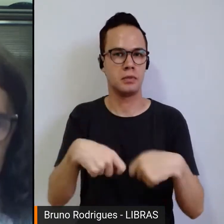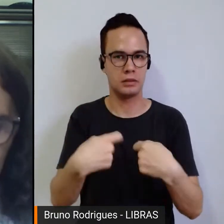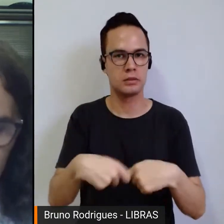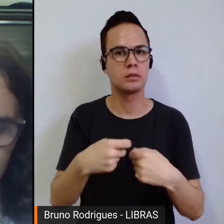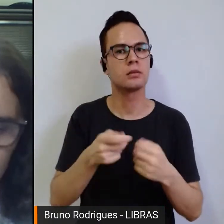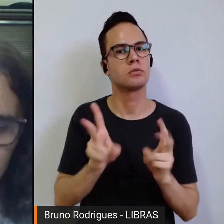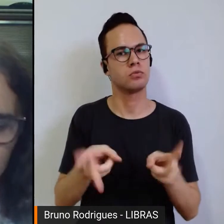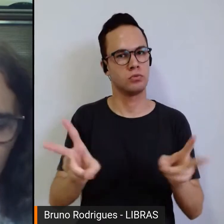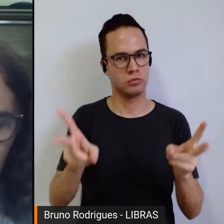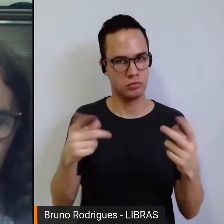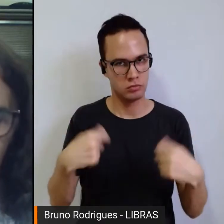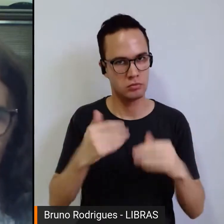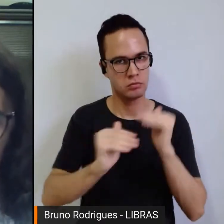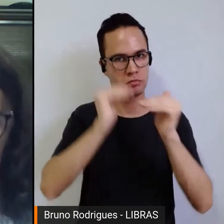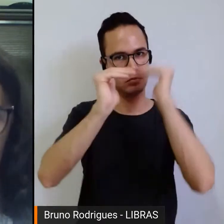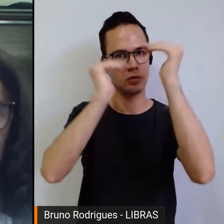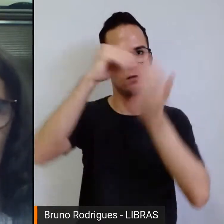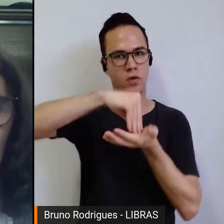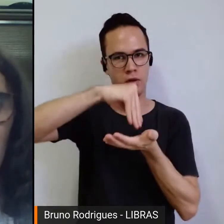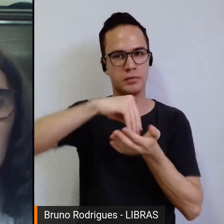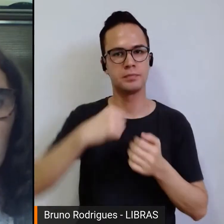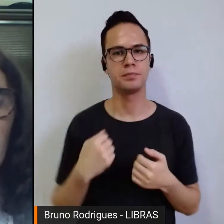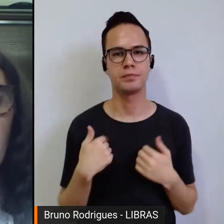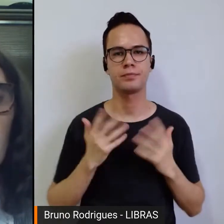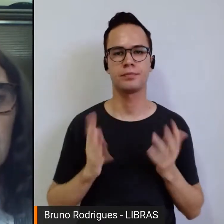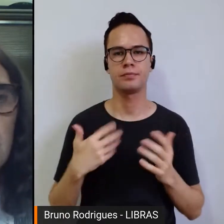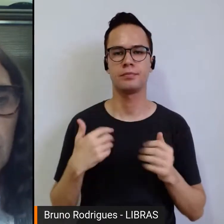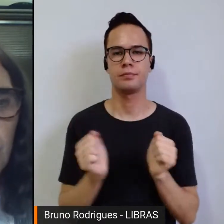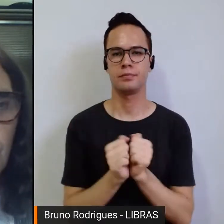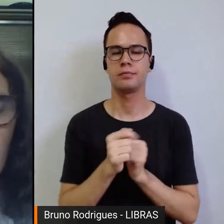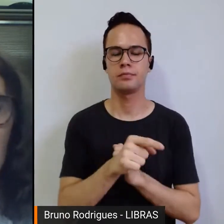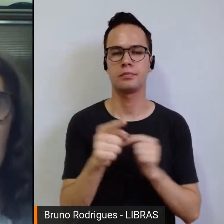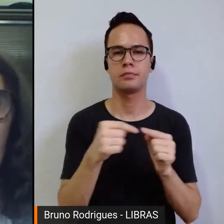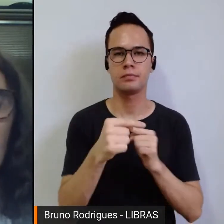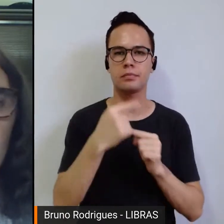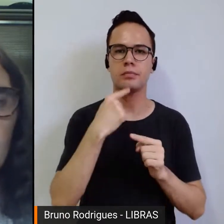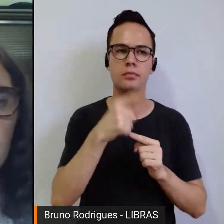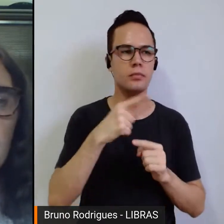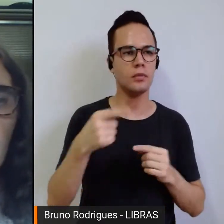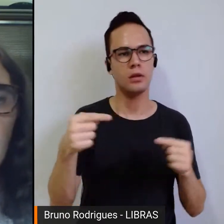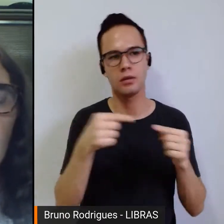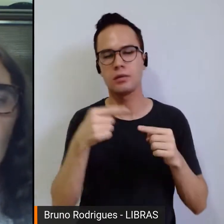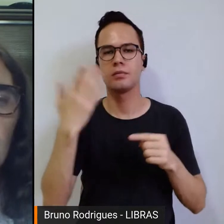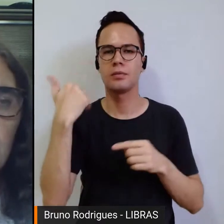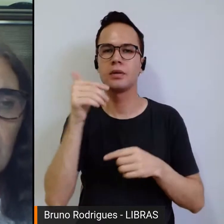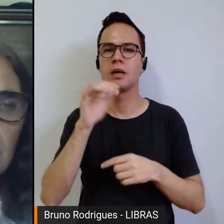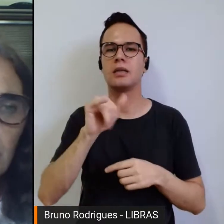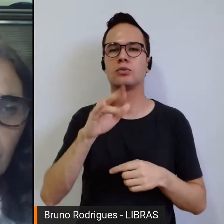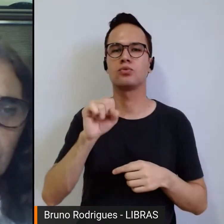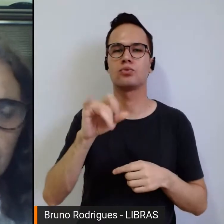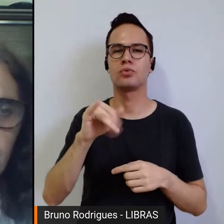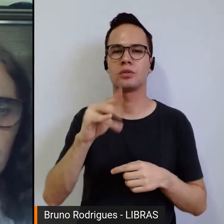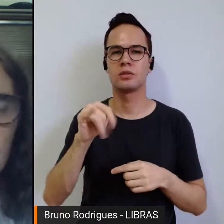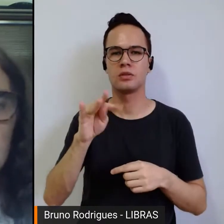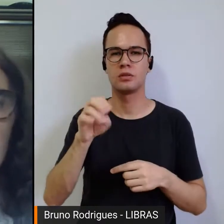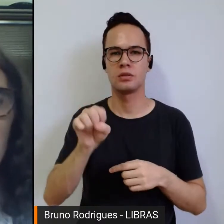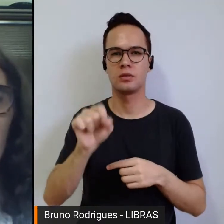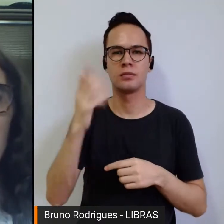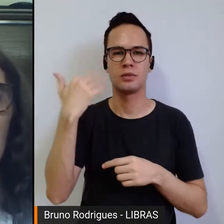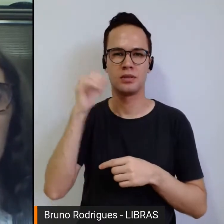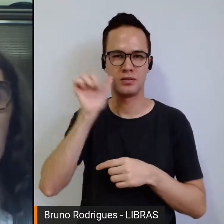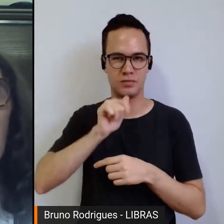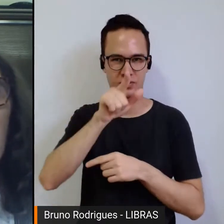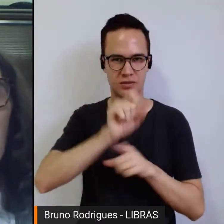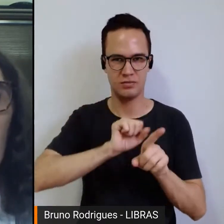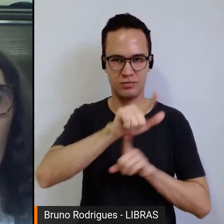e precisa ainda avançar. Eu fiz parte do movimento que a gente chama das Insurgentes em 2017, quando a Emily Lima foi demitida da